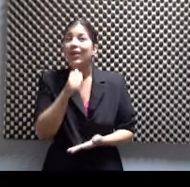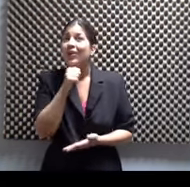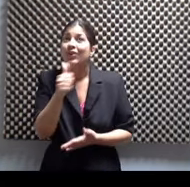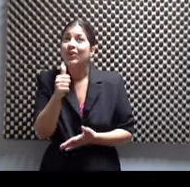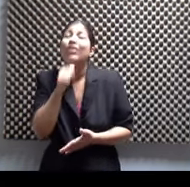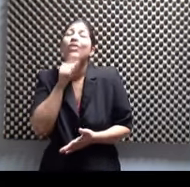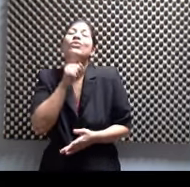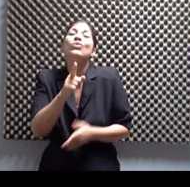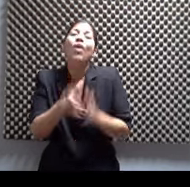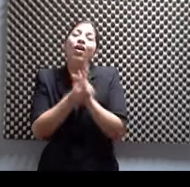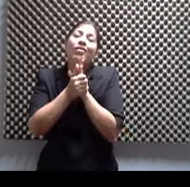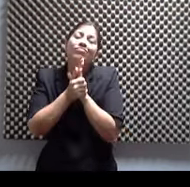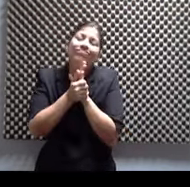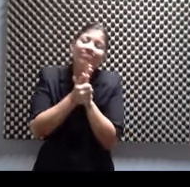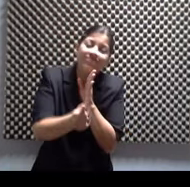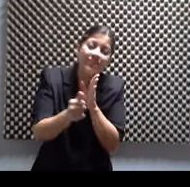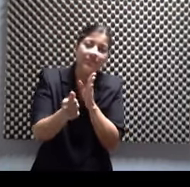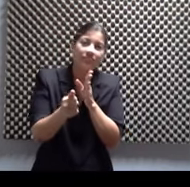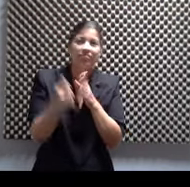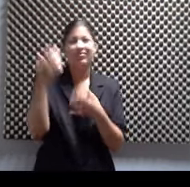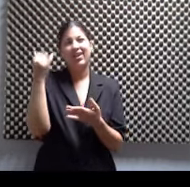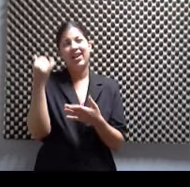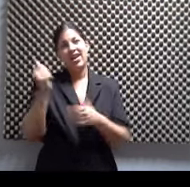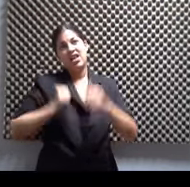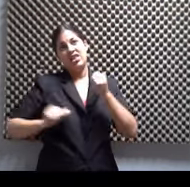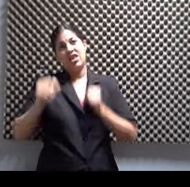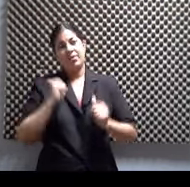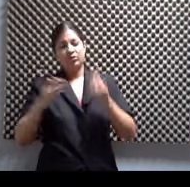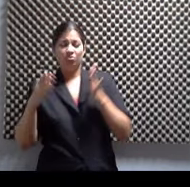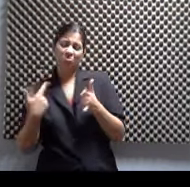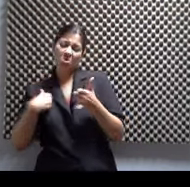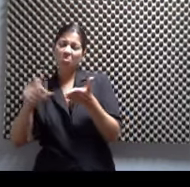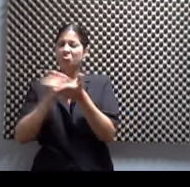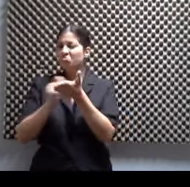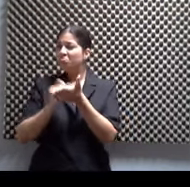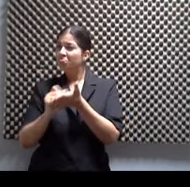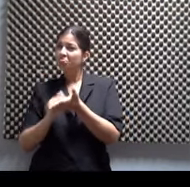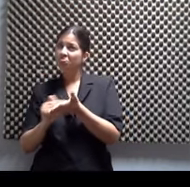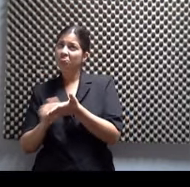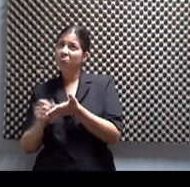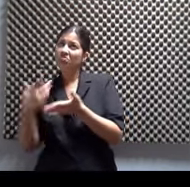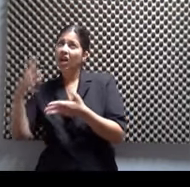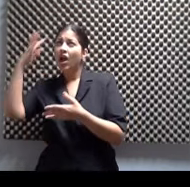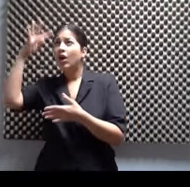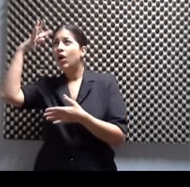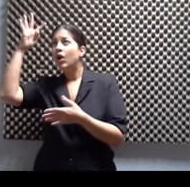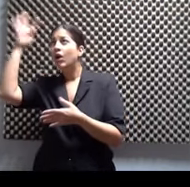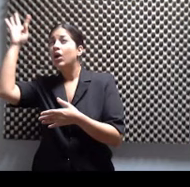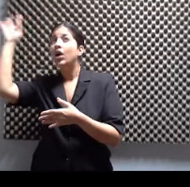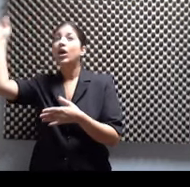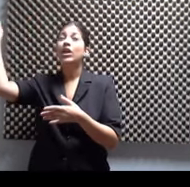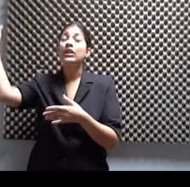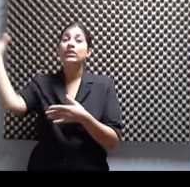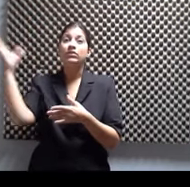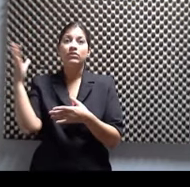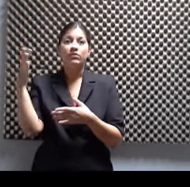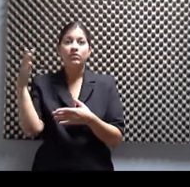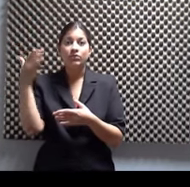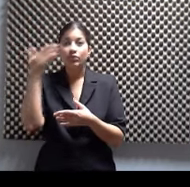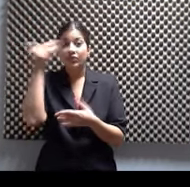Porque el dramaturgo se sienta y vamos a decir, se va en su viaje y no sabe que hay unos actores que necesitan personajes.